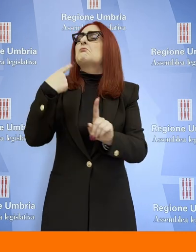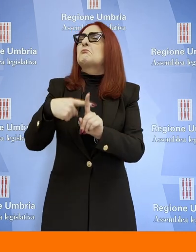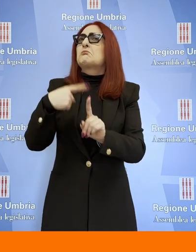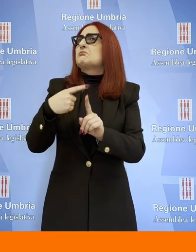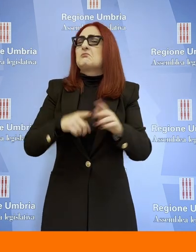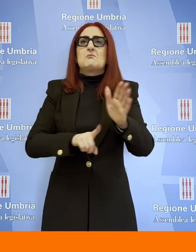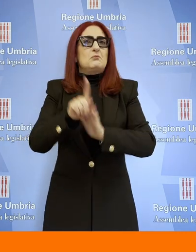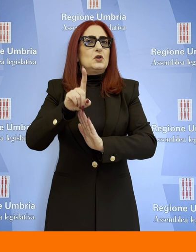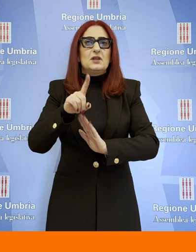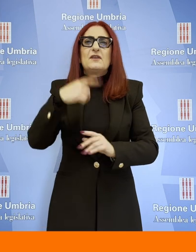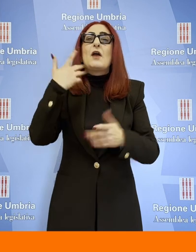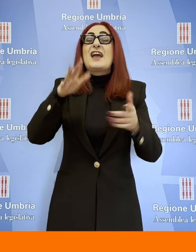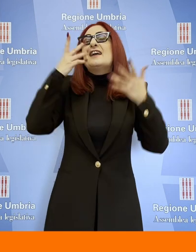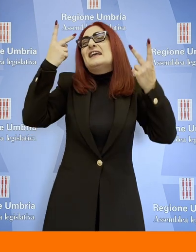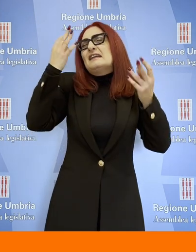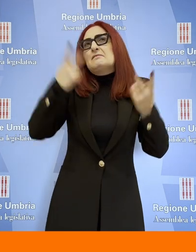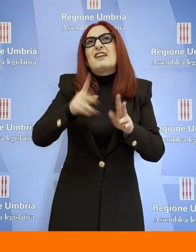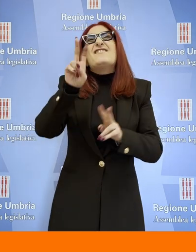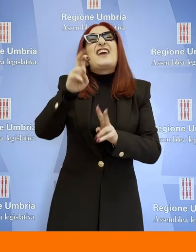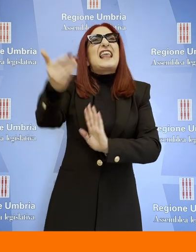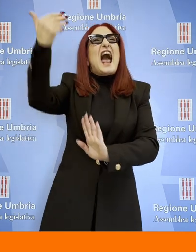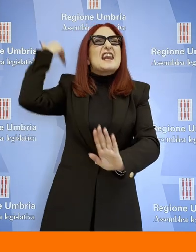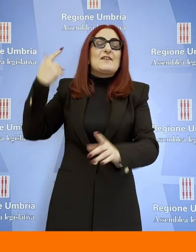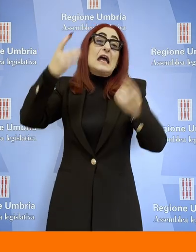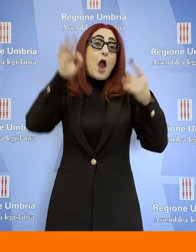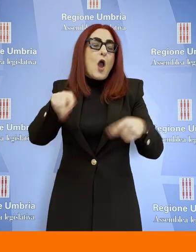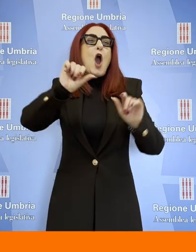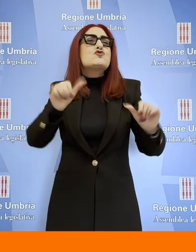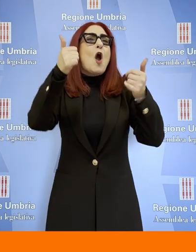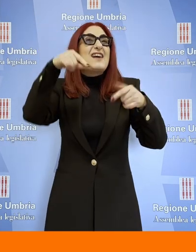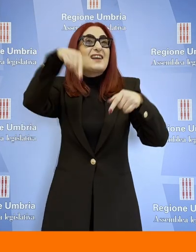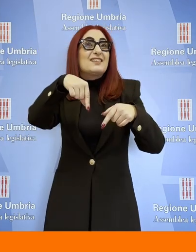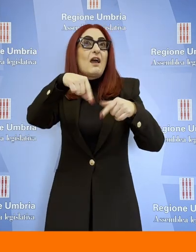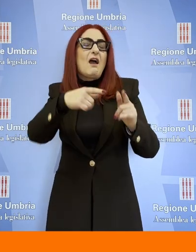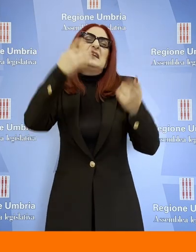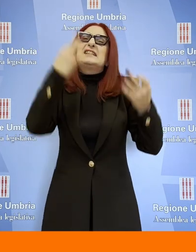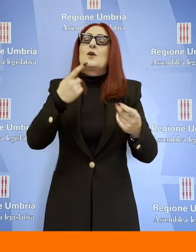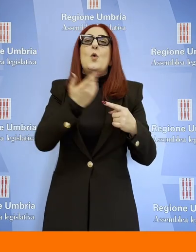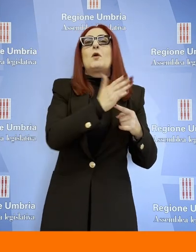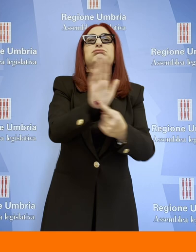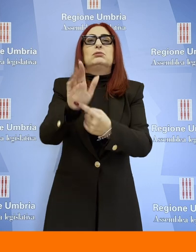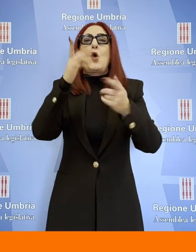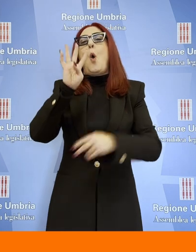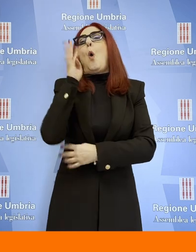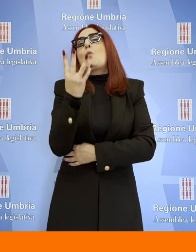innovazioni della regione Umbria, invece i tempi sono cambiati ed è passato a livello nazionale